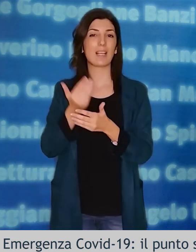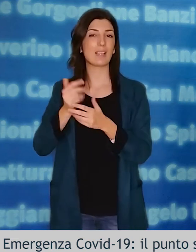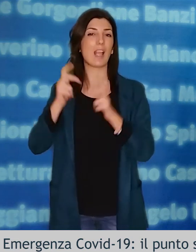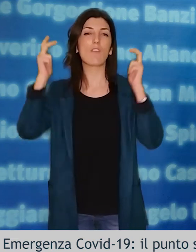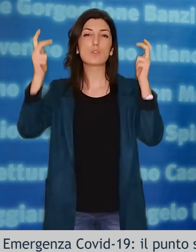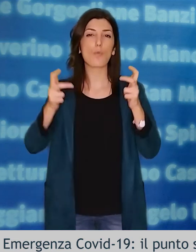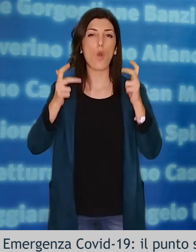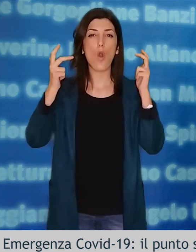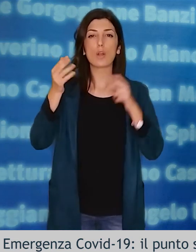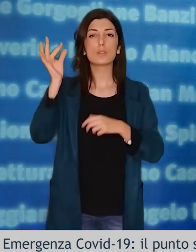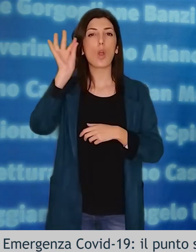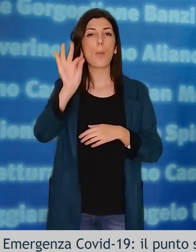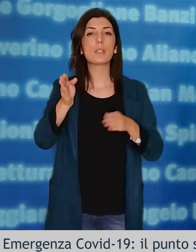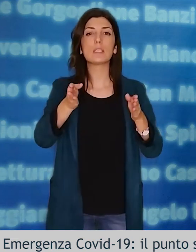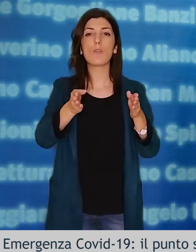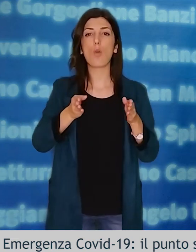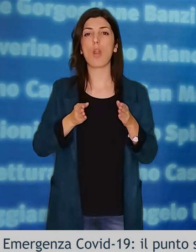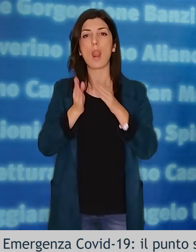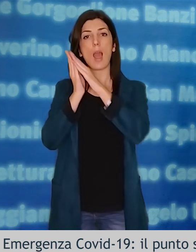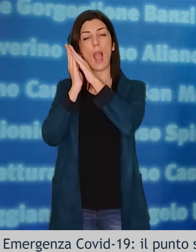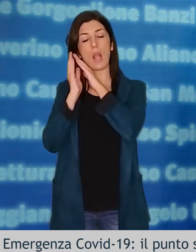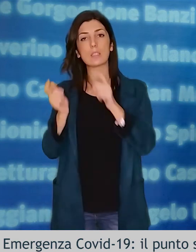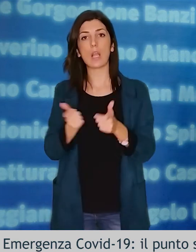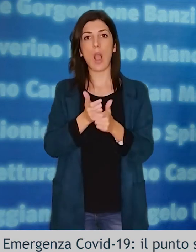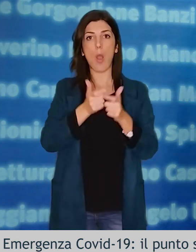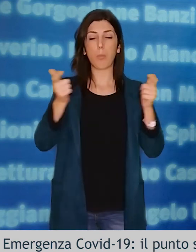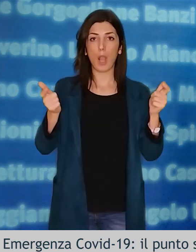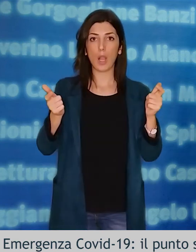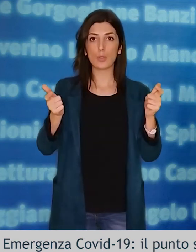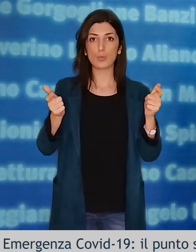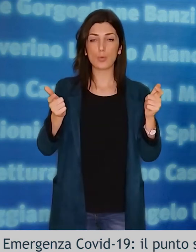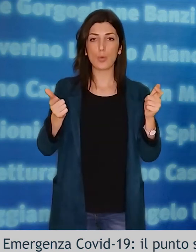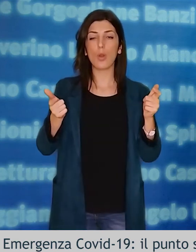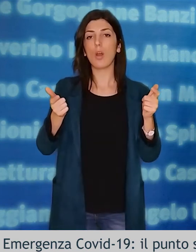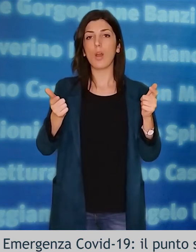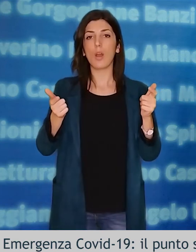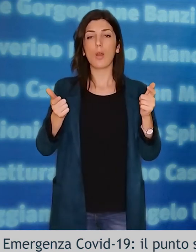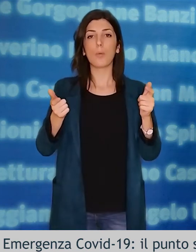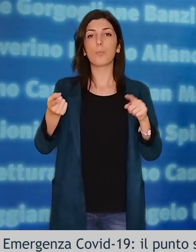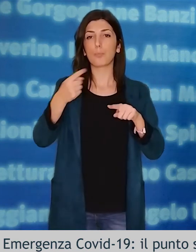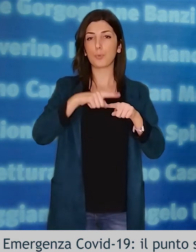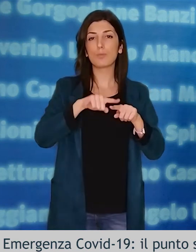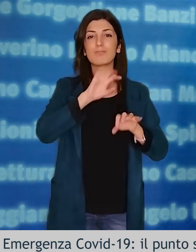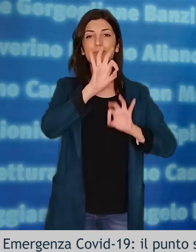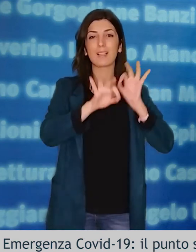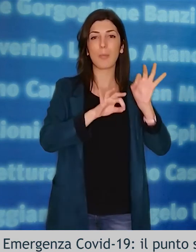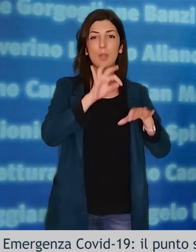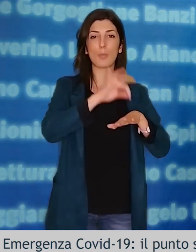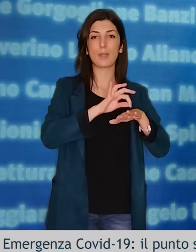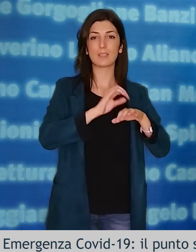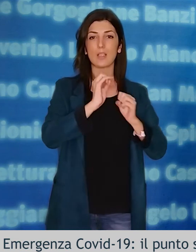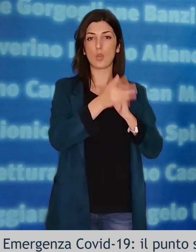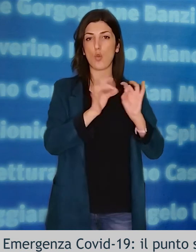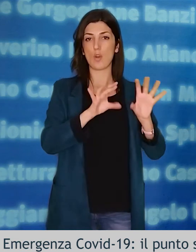possibili per aumentare i posti letto e il trattamento dei pazienti Covid-19